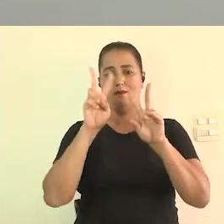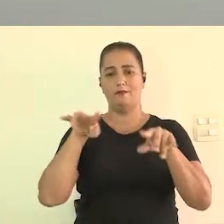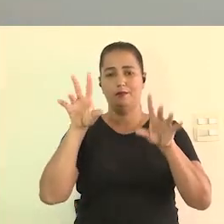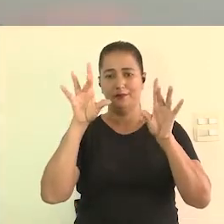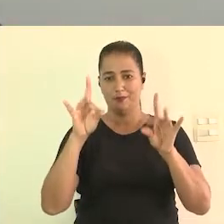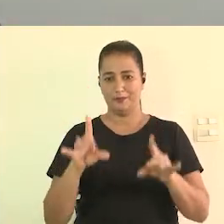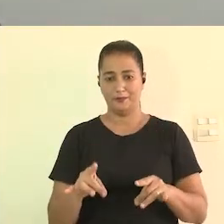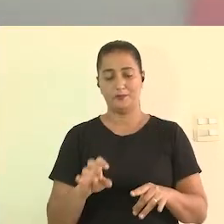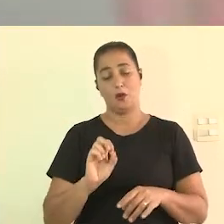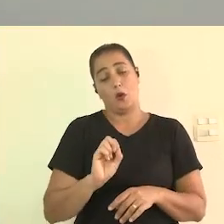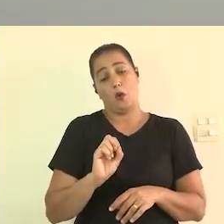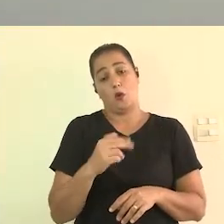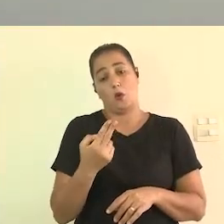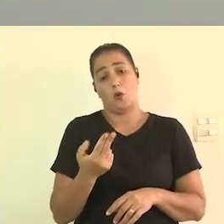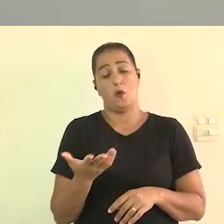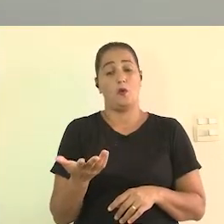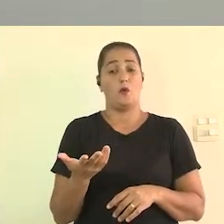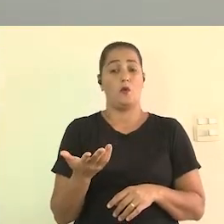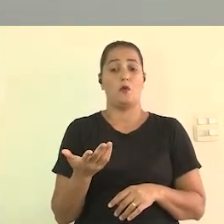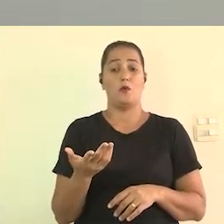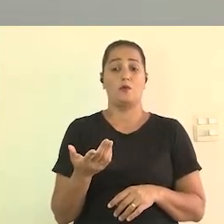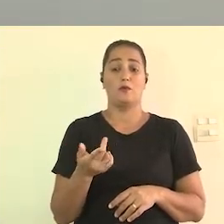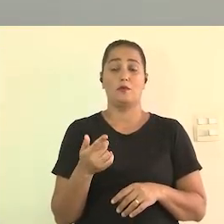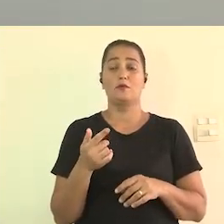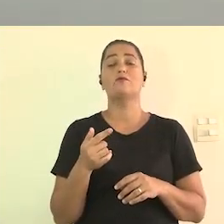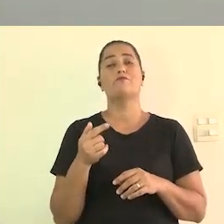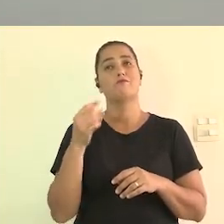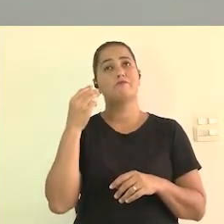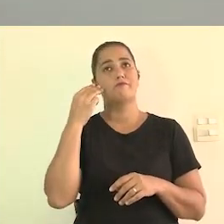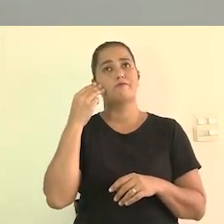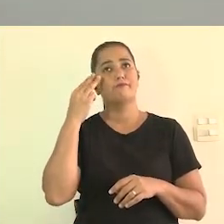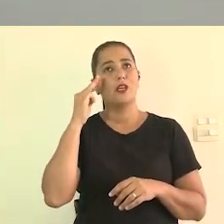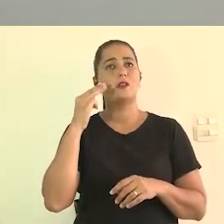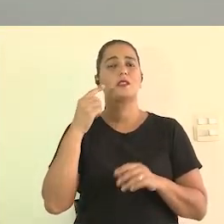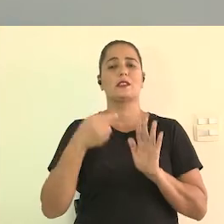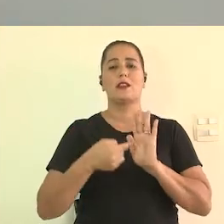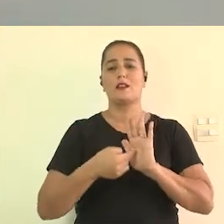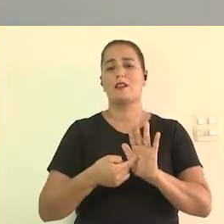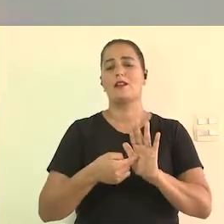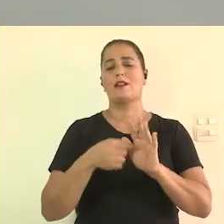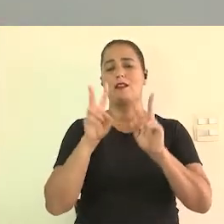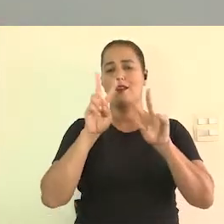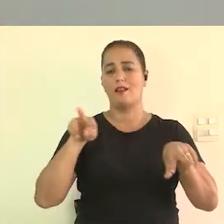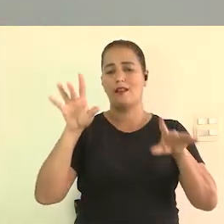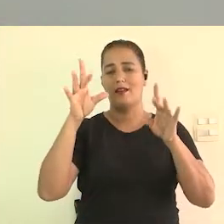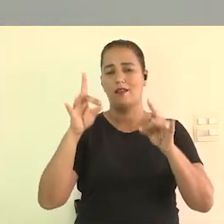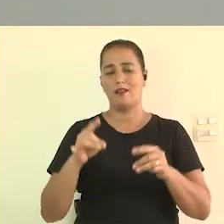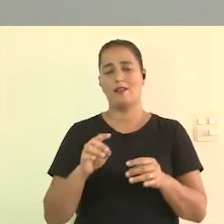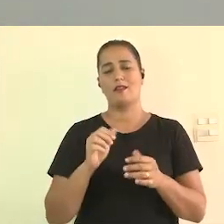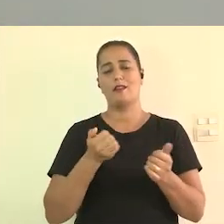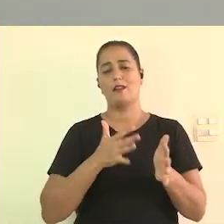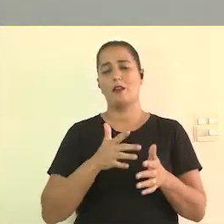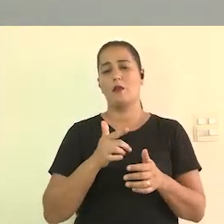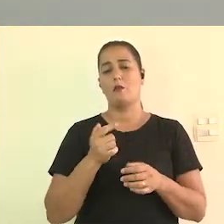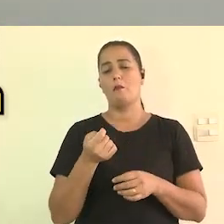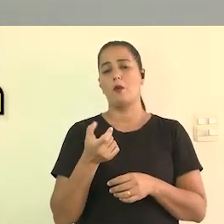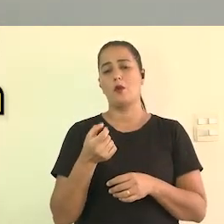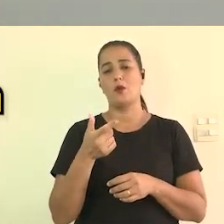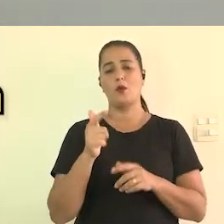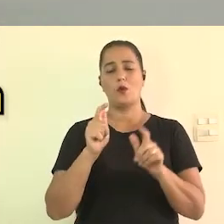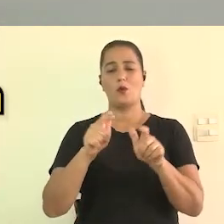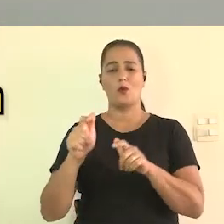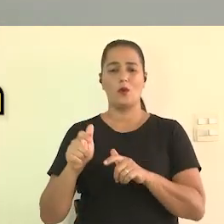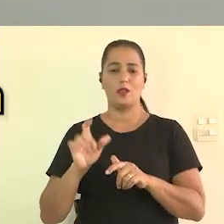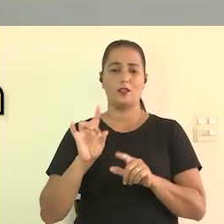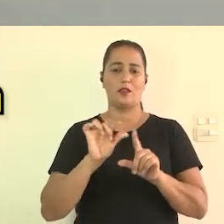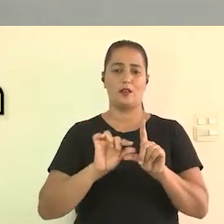Audiodescrição ou uma obra Libras Audiodescrição são poucos lugares que pensam na Legenda e